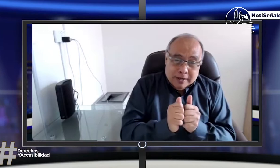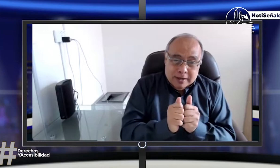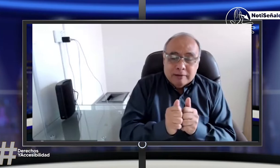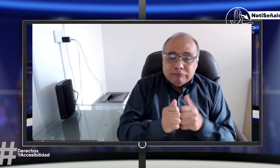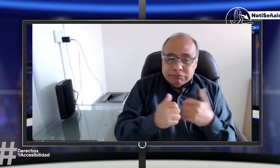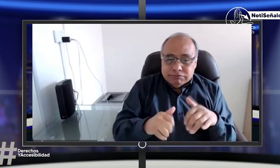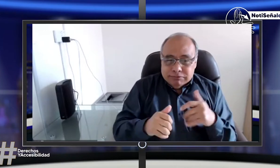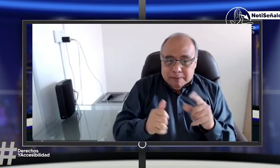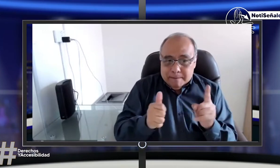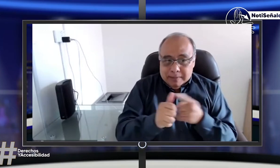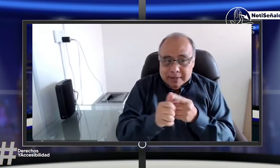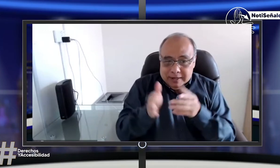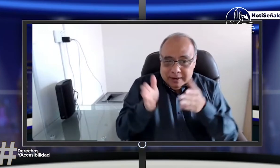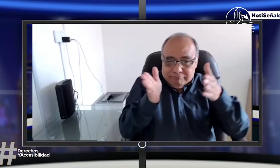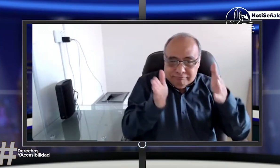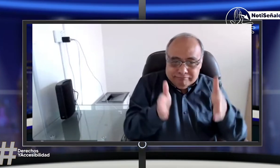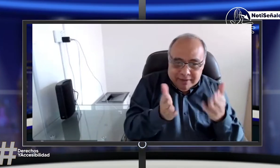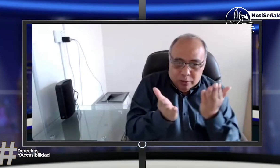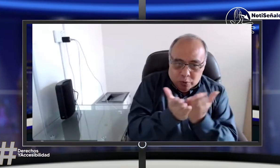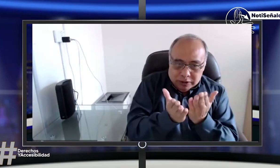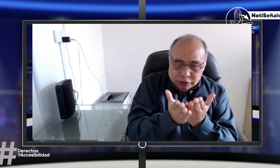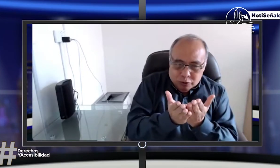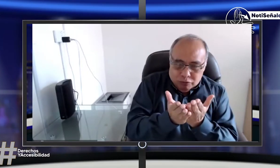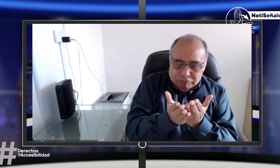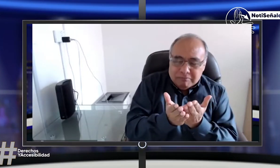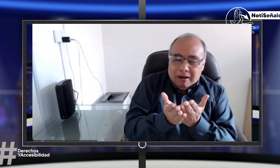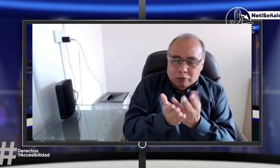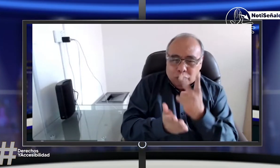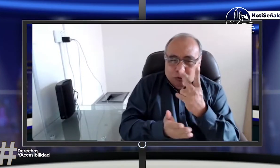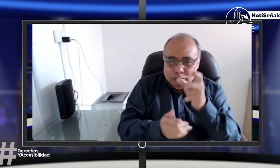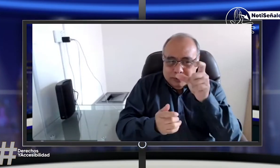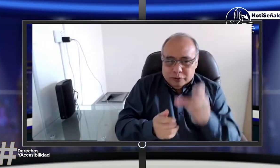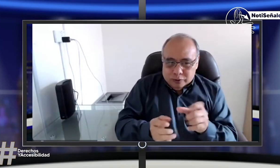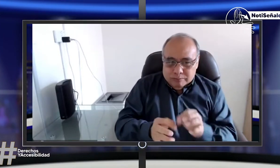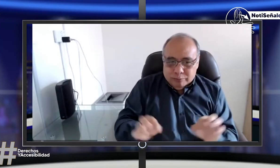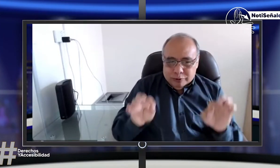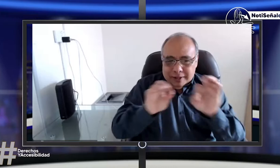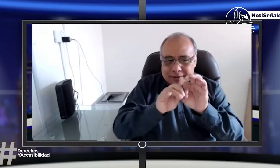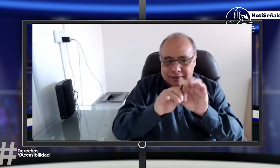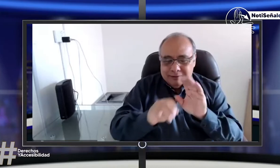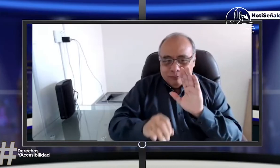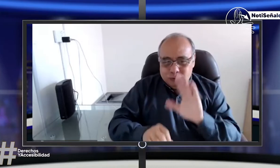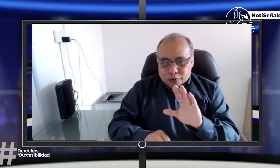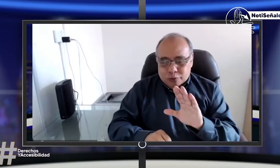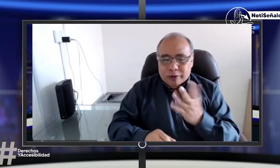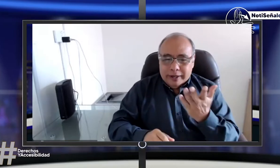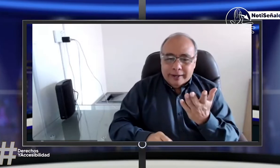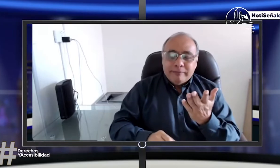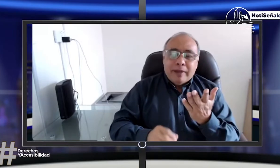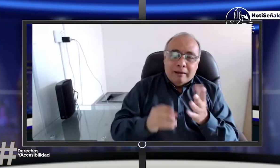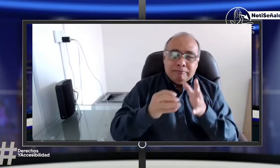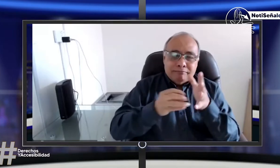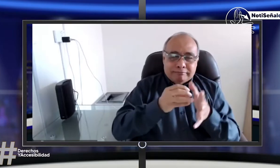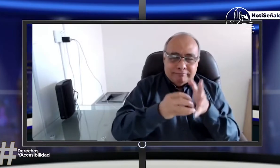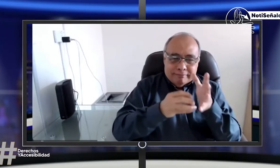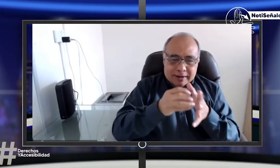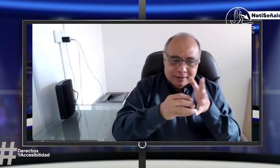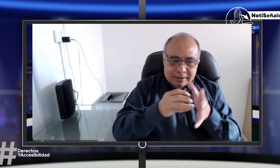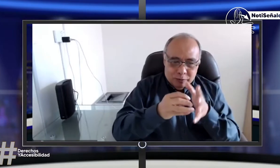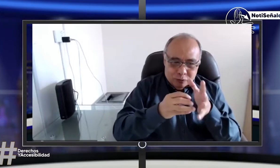En el día de hoy me acompaña para este primer segmento en el cual vamos a estar hablando de educación, tema tan importante para la